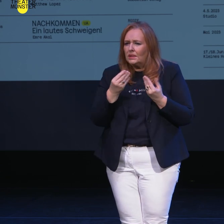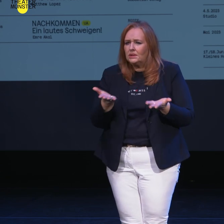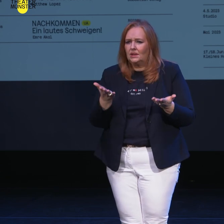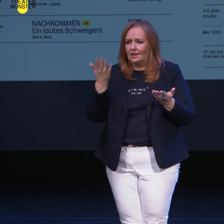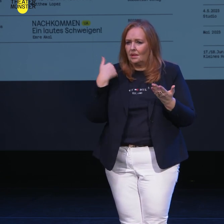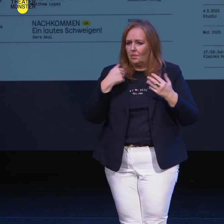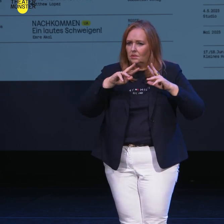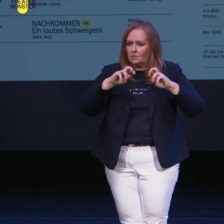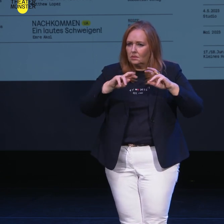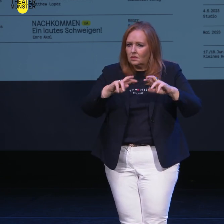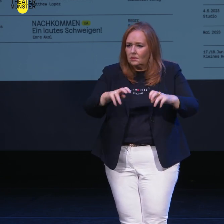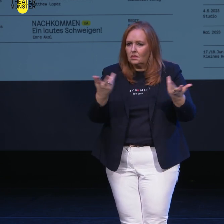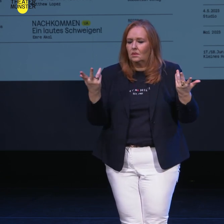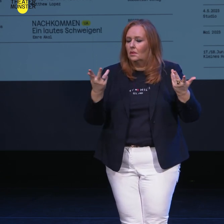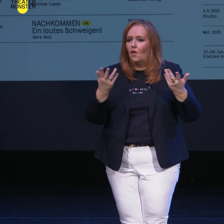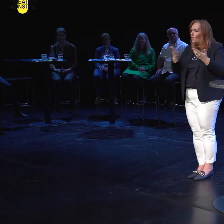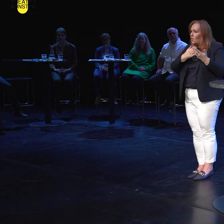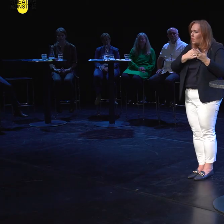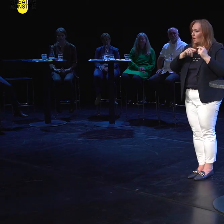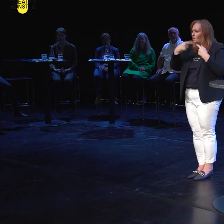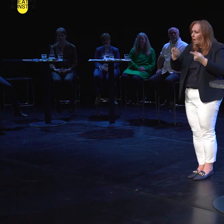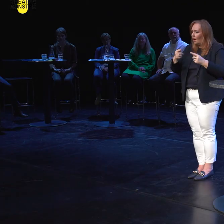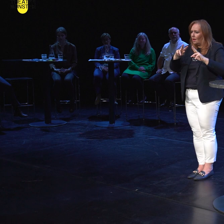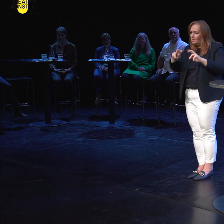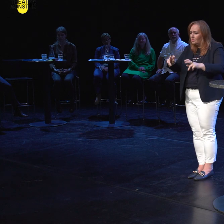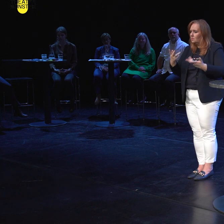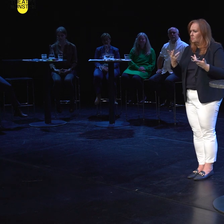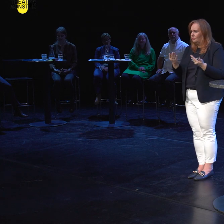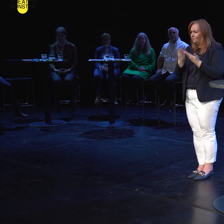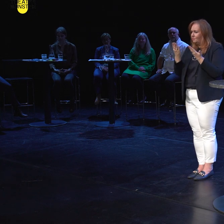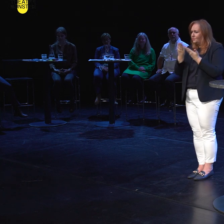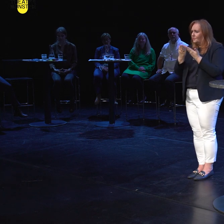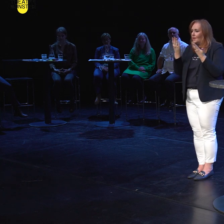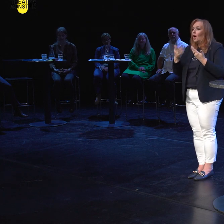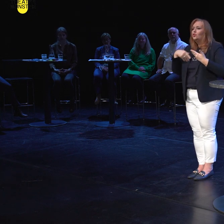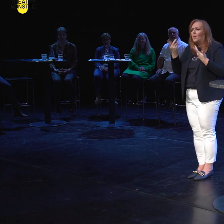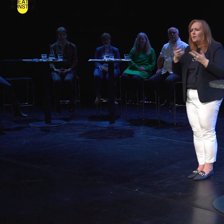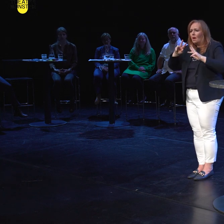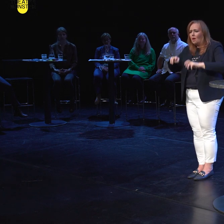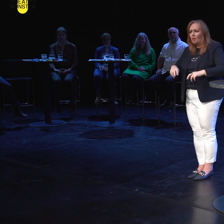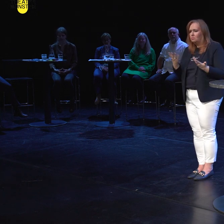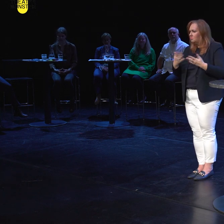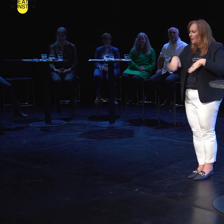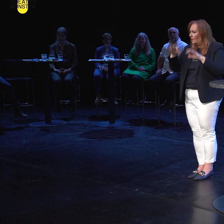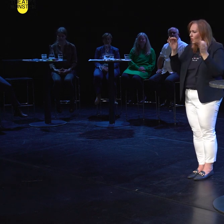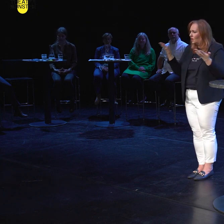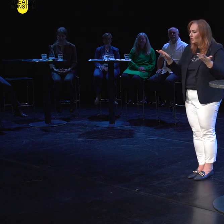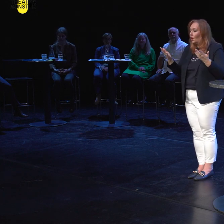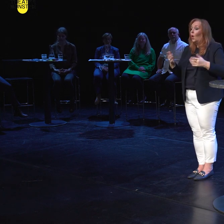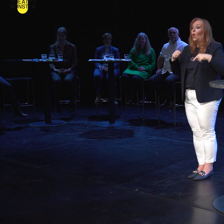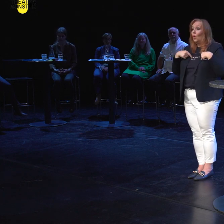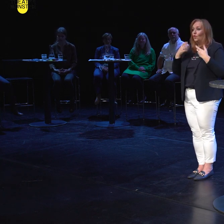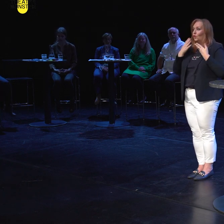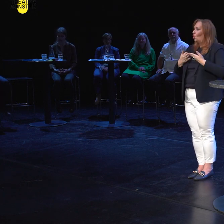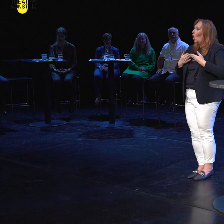und vor und nach der Tat und den anschließenden Ermittlungen. Und er will an einem